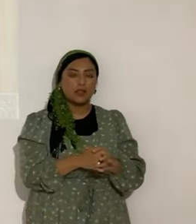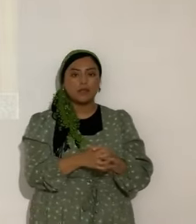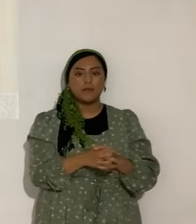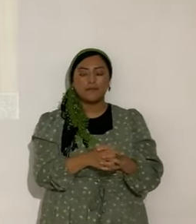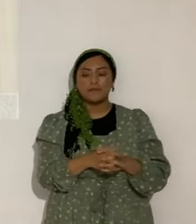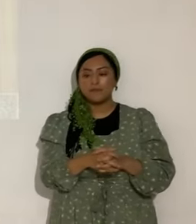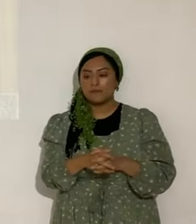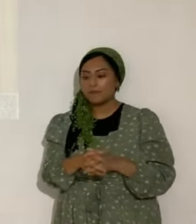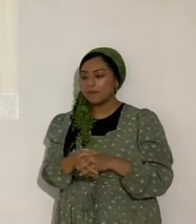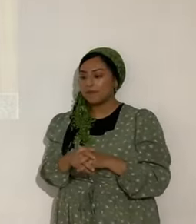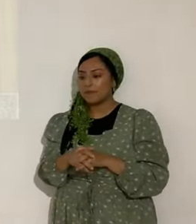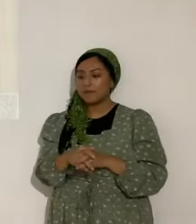bien. Ahora.